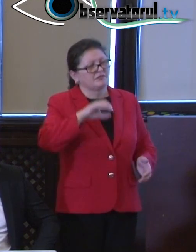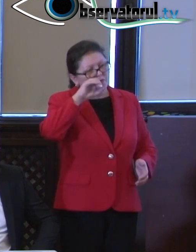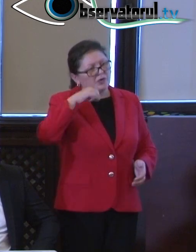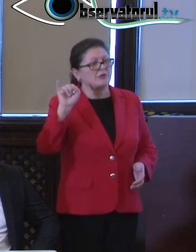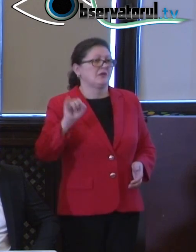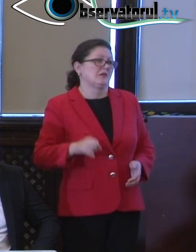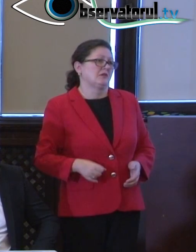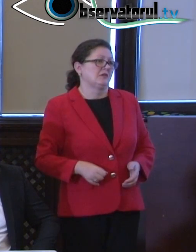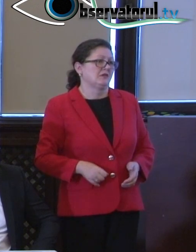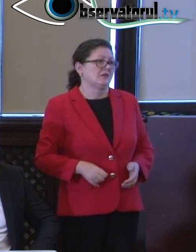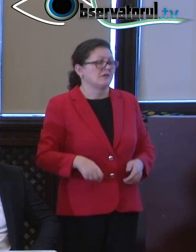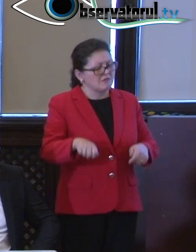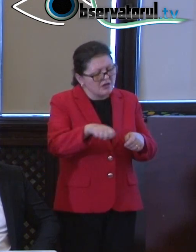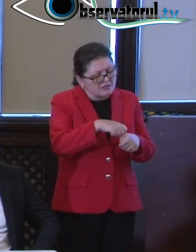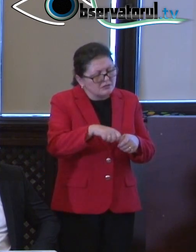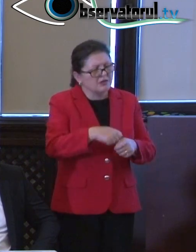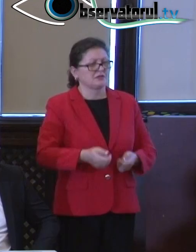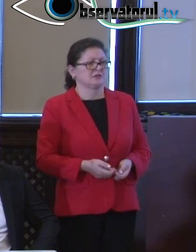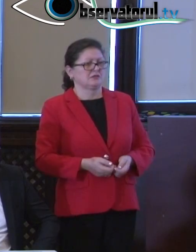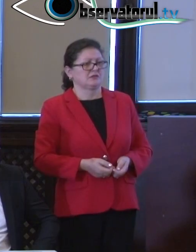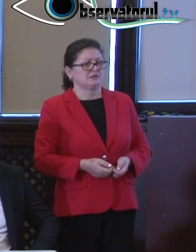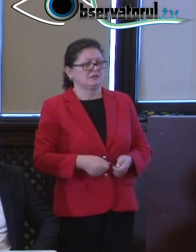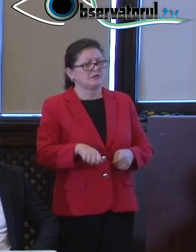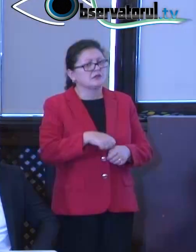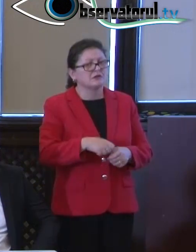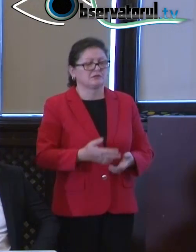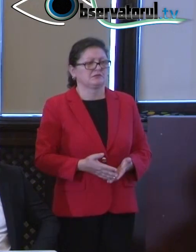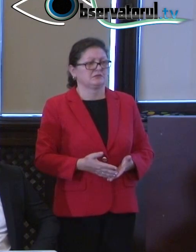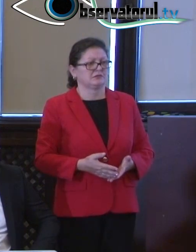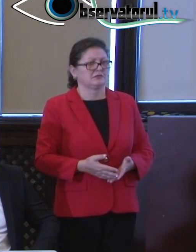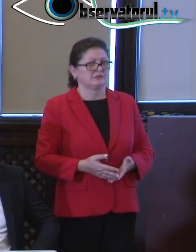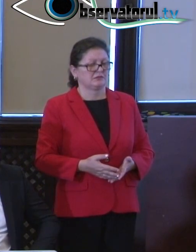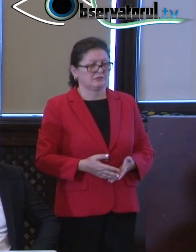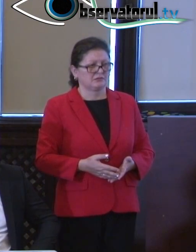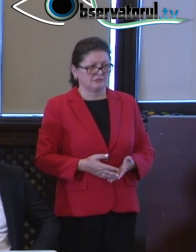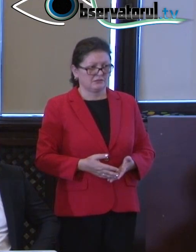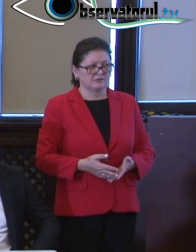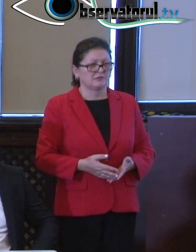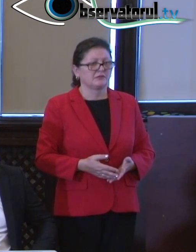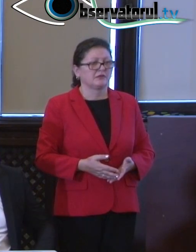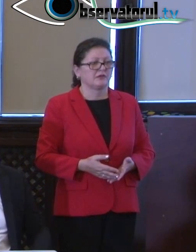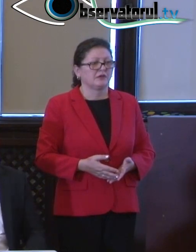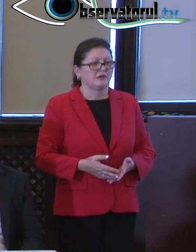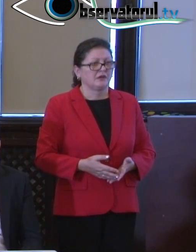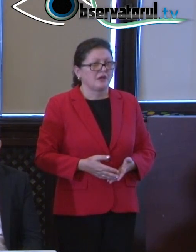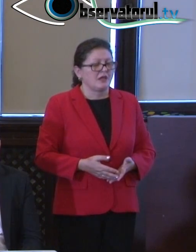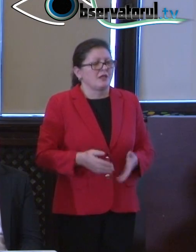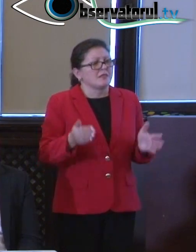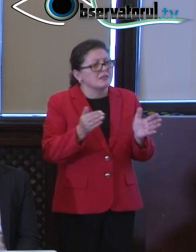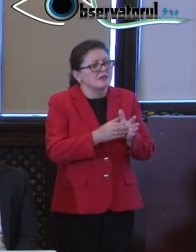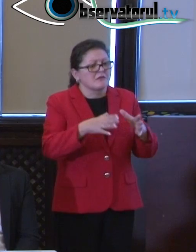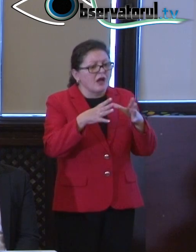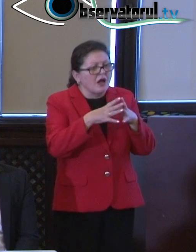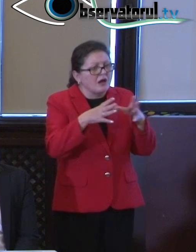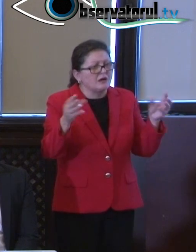Accesibilitate înseamnă să fim educați. Accesibilitate, nu atât de complicat europenește, înseamnă în România să nu fii